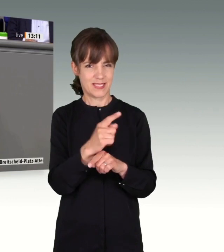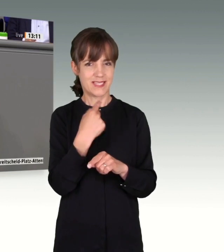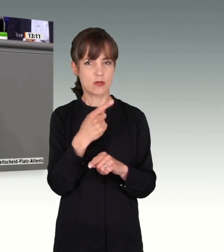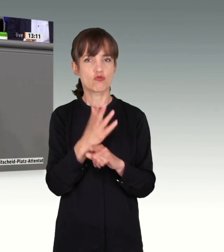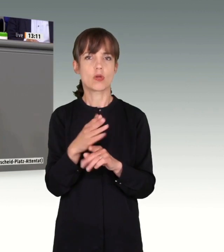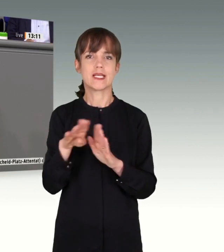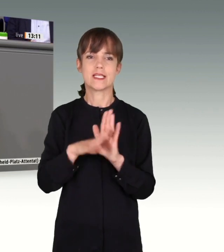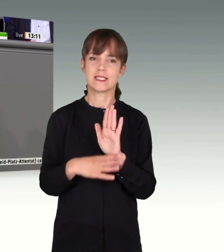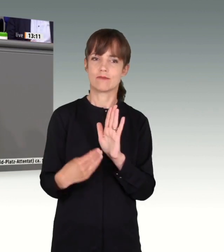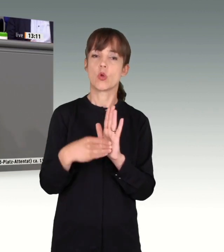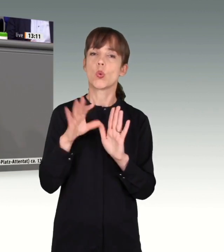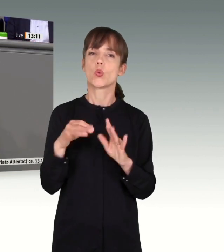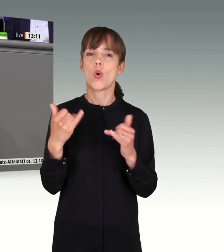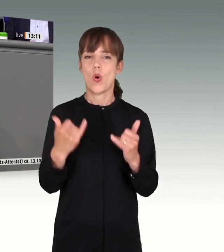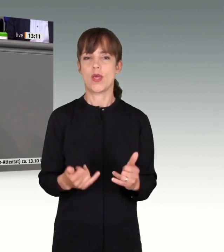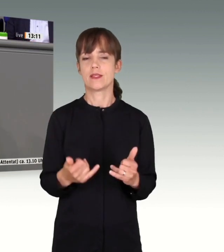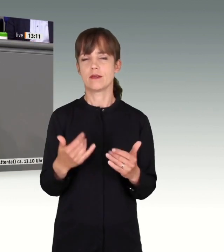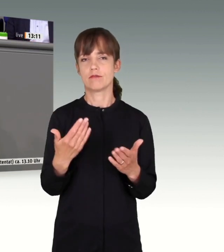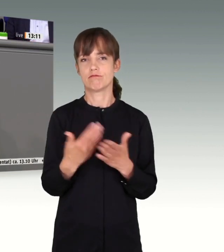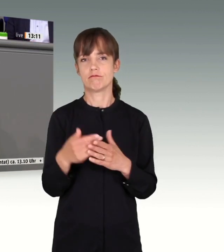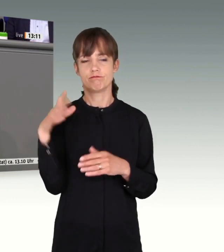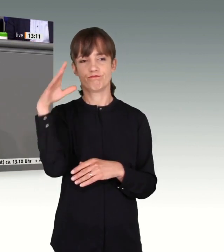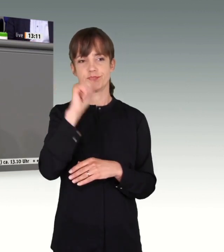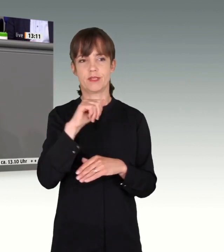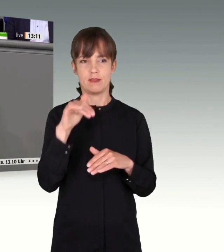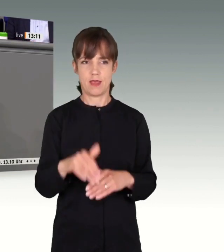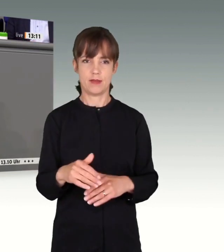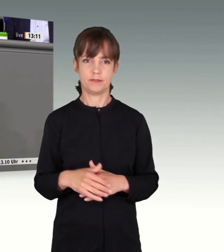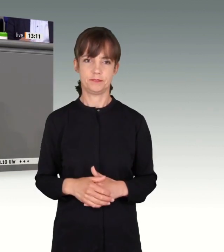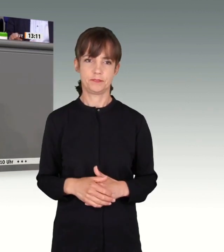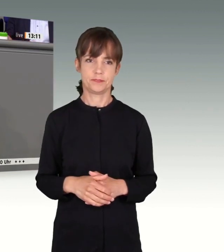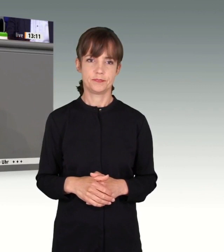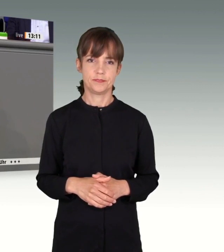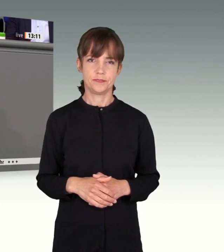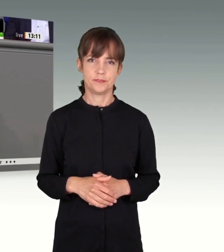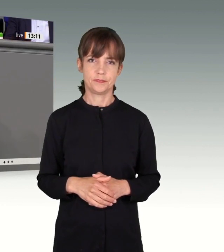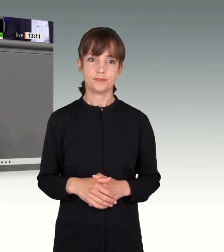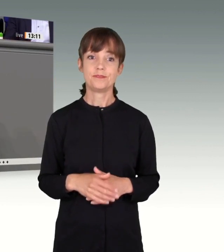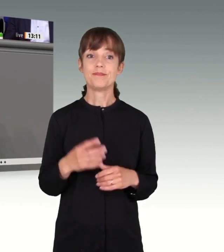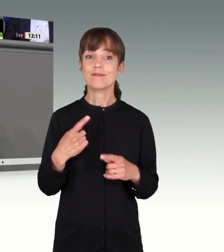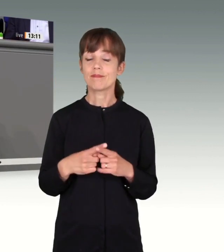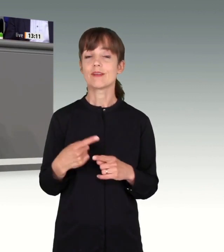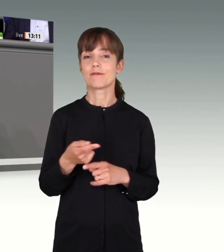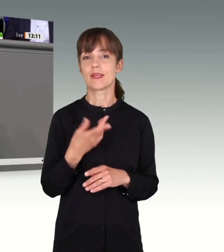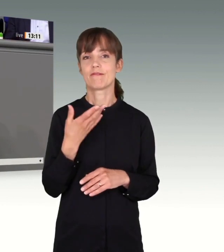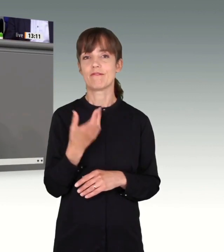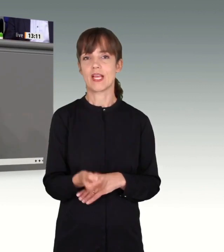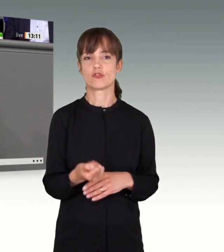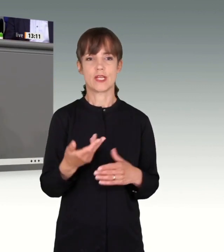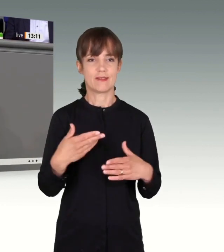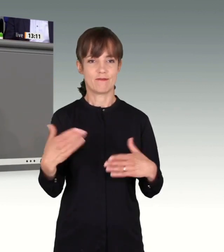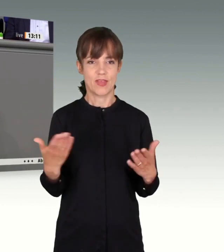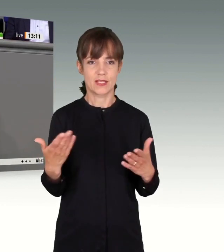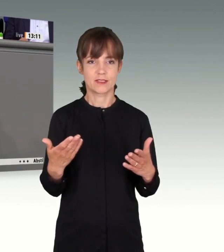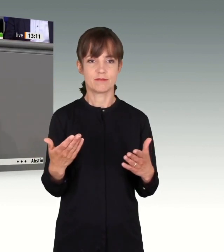können. Gut, dass es heute jedenfalls zu dieser Erkenntnis gekommen ist. Wir haben auch festgestellt, dass